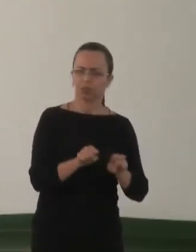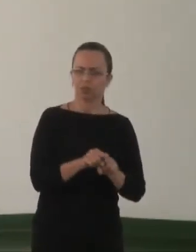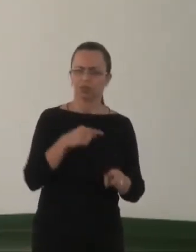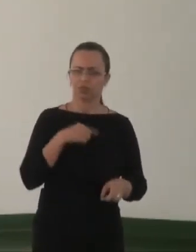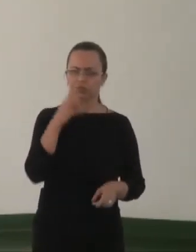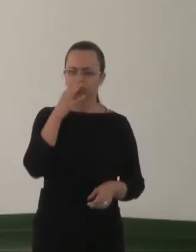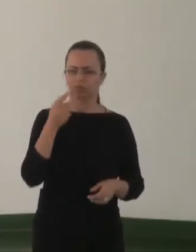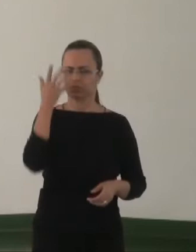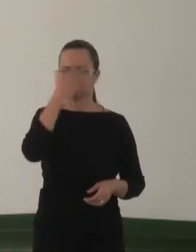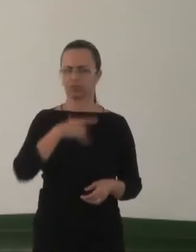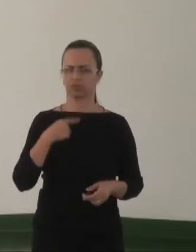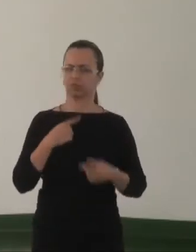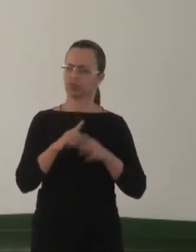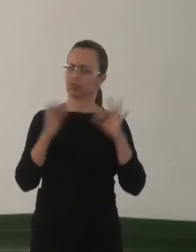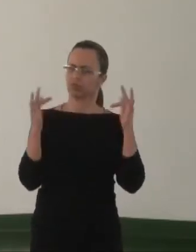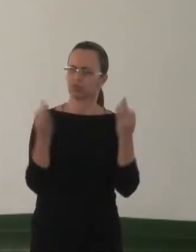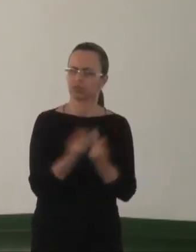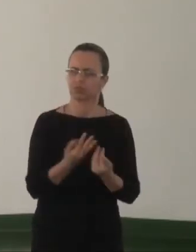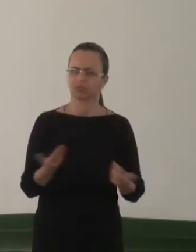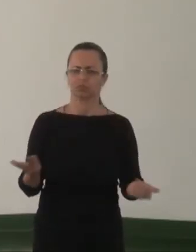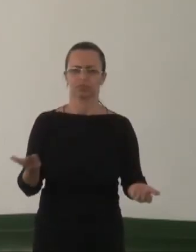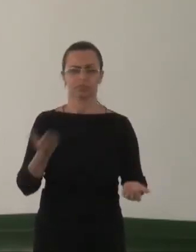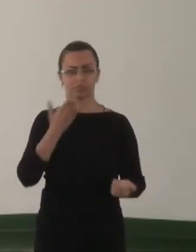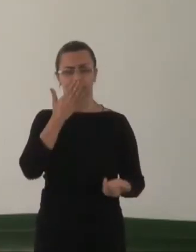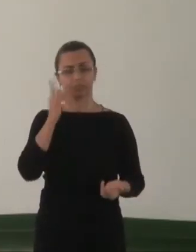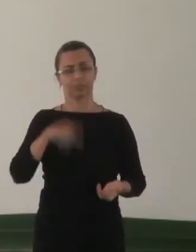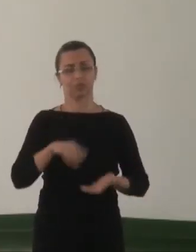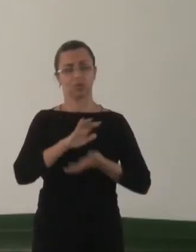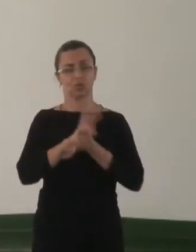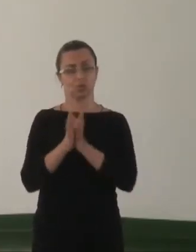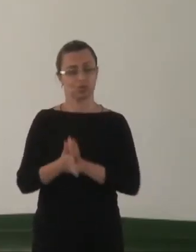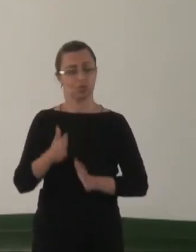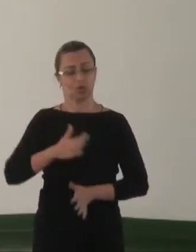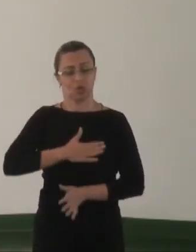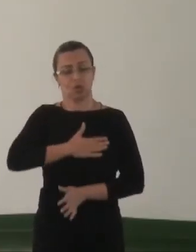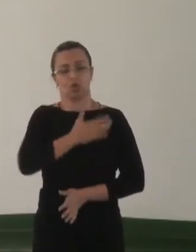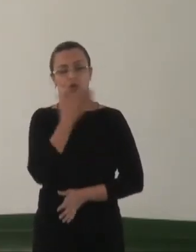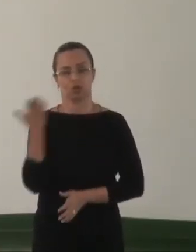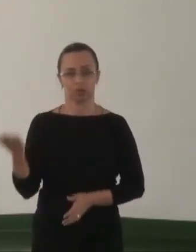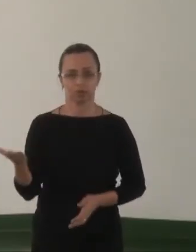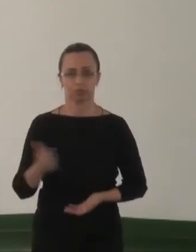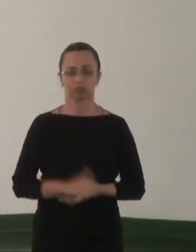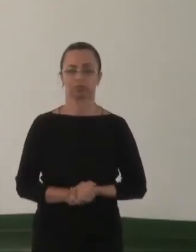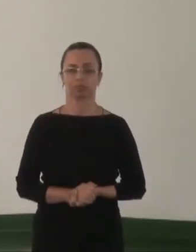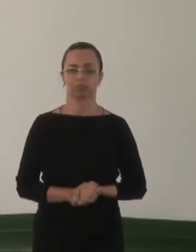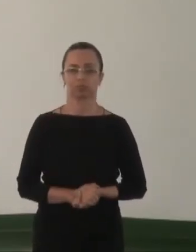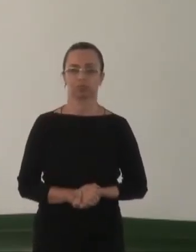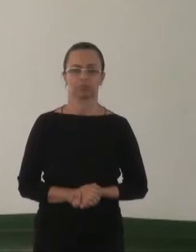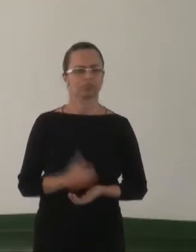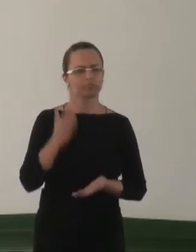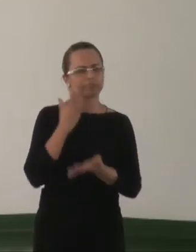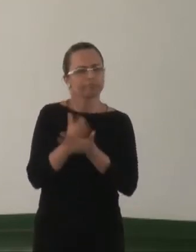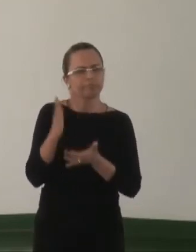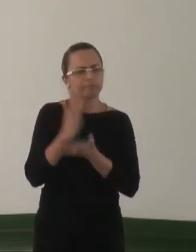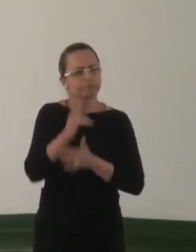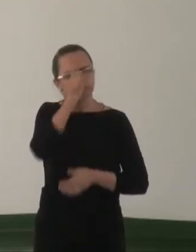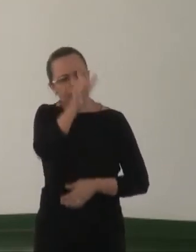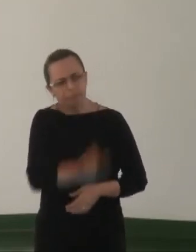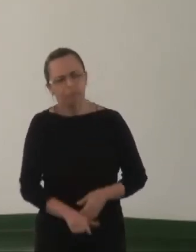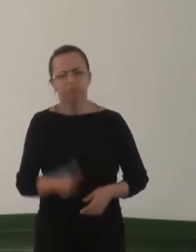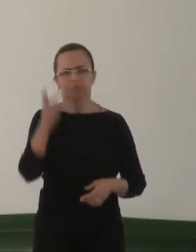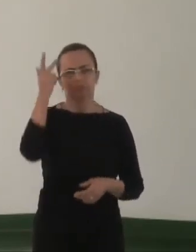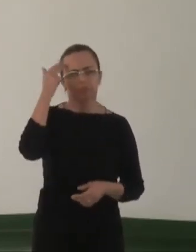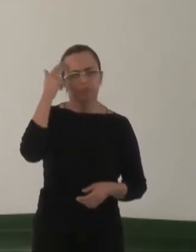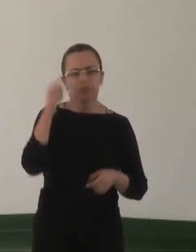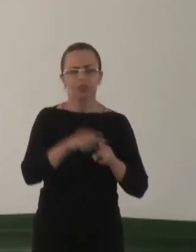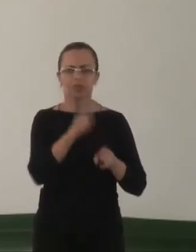queimar a sua imagem, você tem uma família. Isso é um tipo de homofobia horrorosa. Quer dizer, para nós, independe se a pessoa é hétero, se é homo,